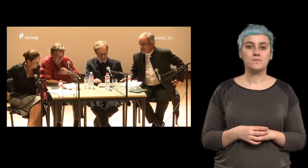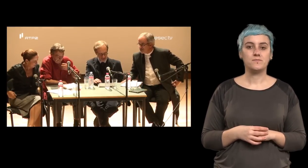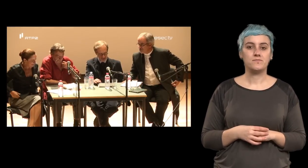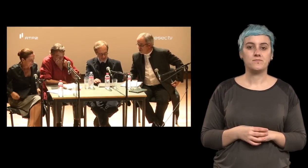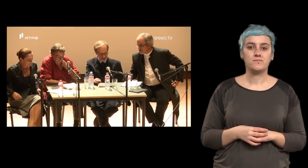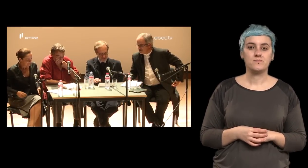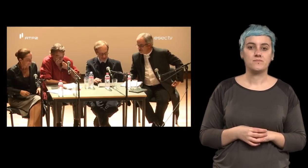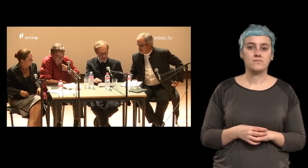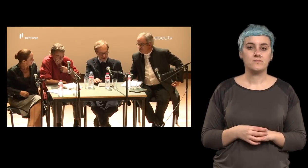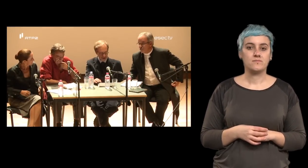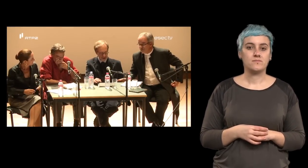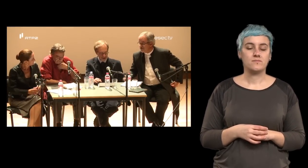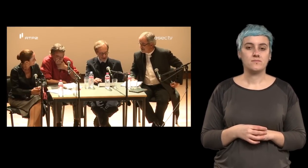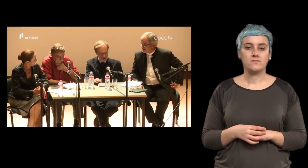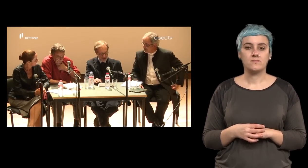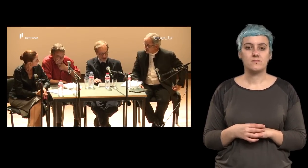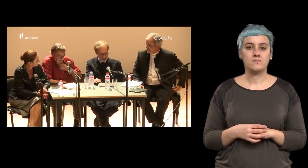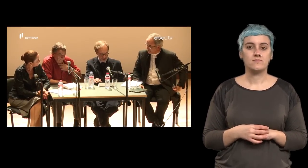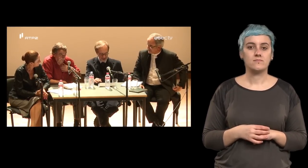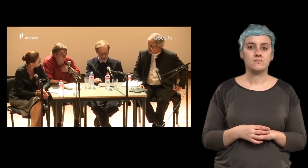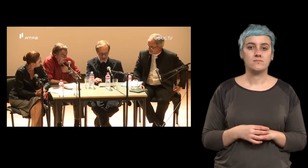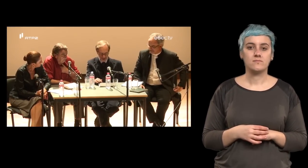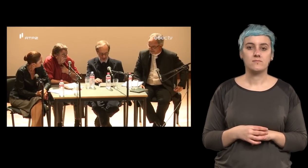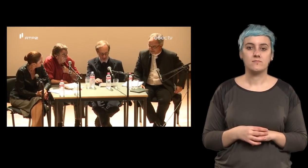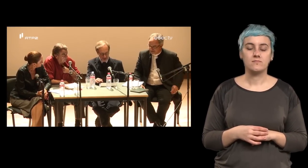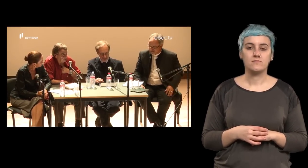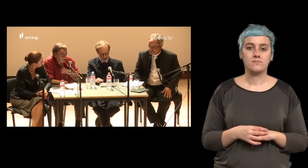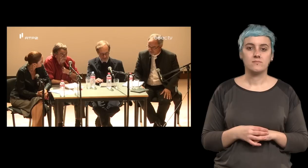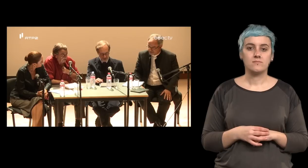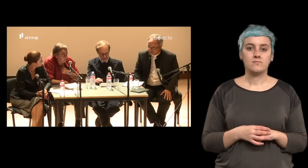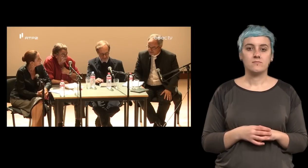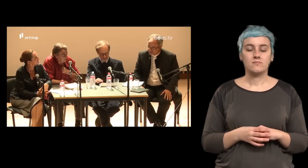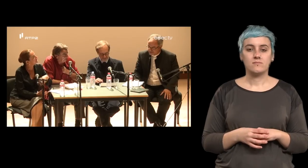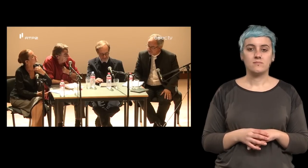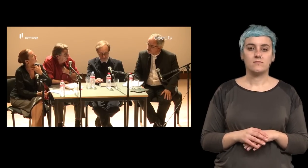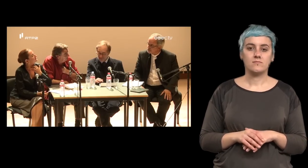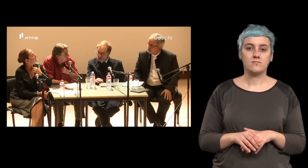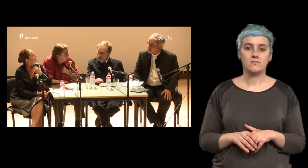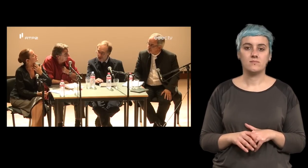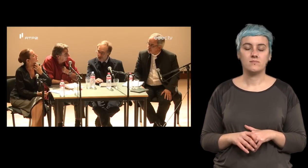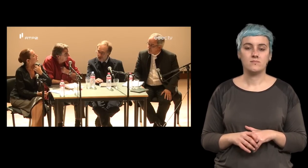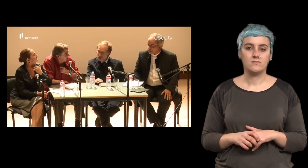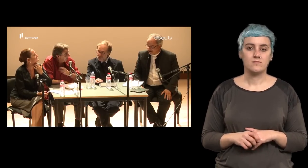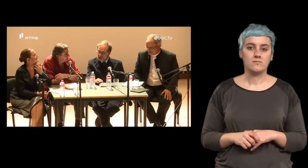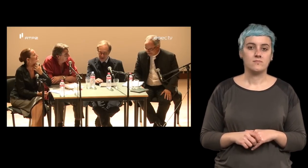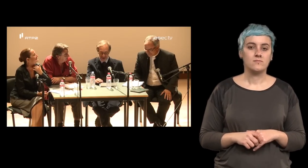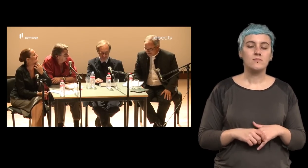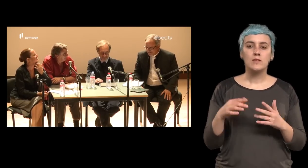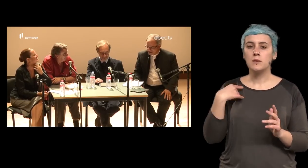mais no ano do que os romanos em 100 anos mas o que era é que parece que os portugueses ficaram cansados ao fim desse ano conseguiam encontrar